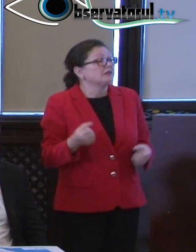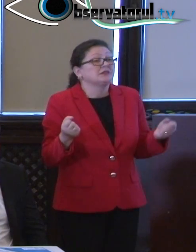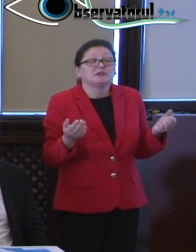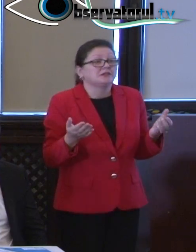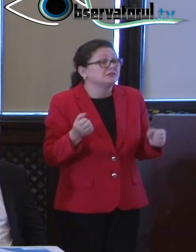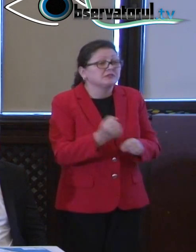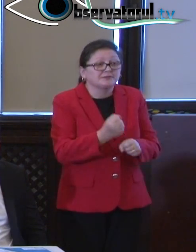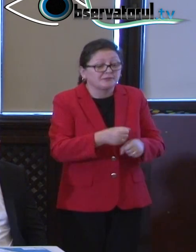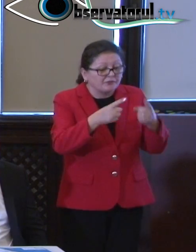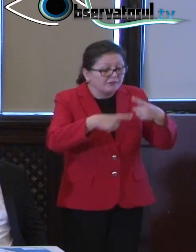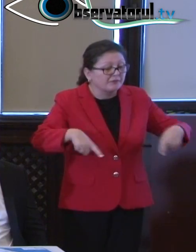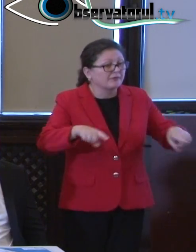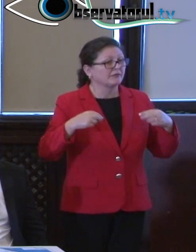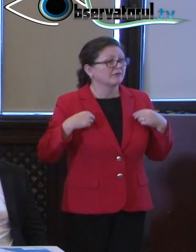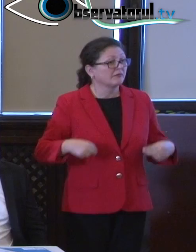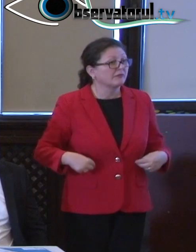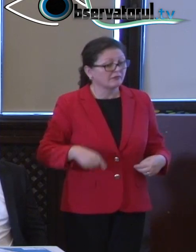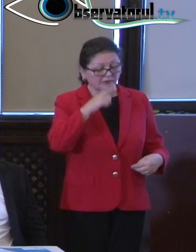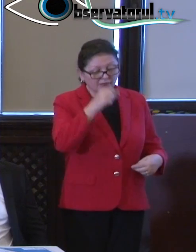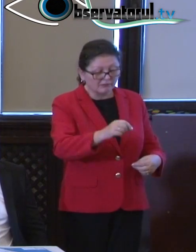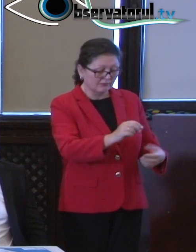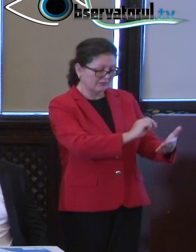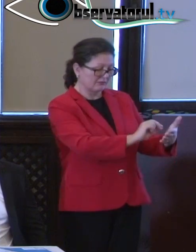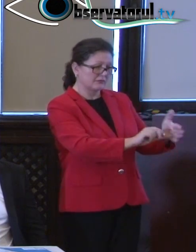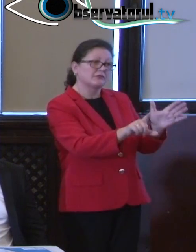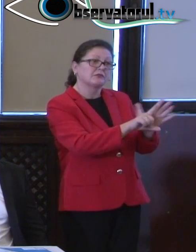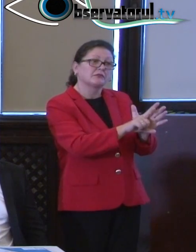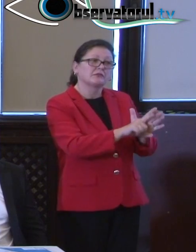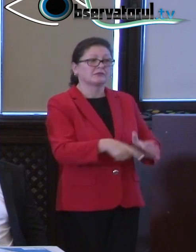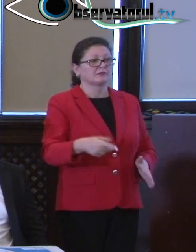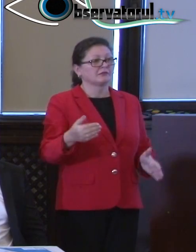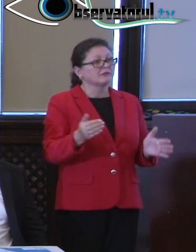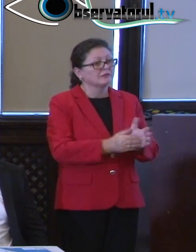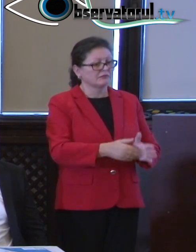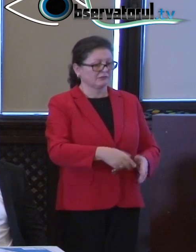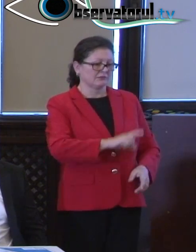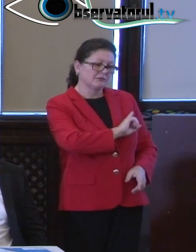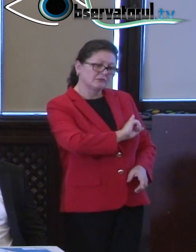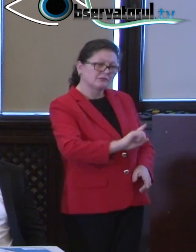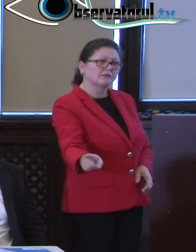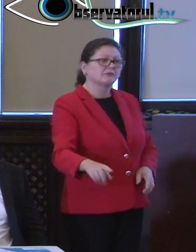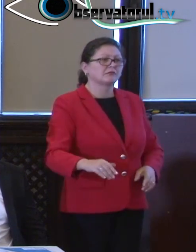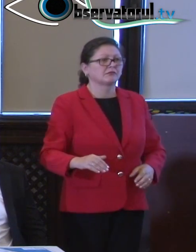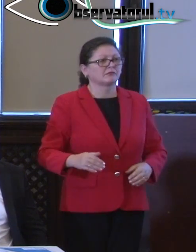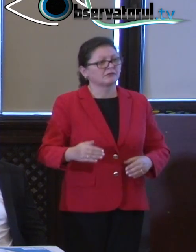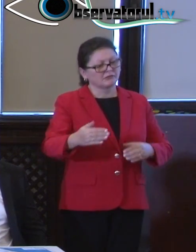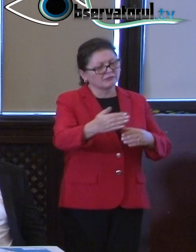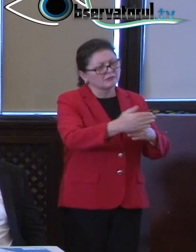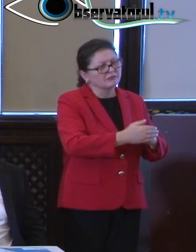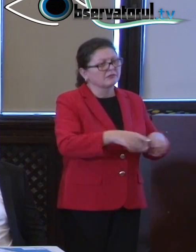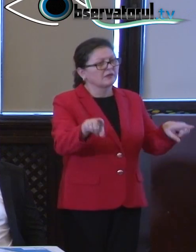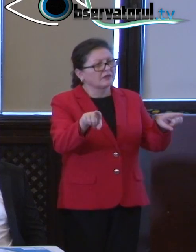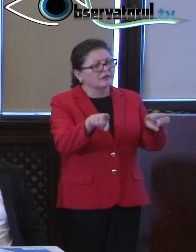act normativ pe care va trebui foarte curând, sper, să o adoptăm la nivel european. Să înțelegem care sunt